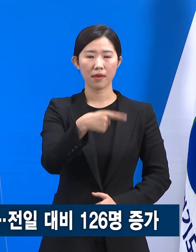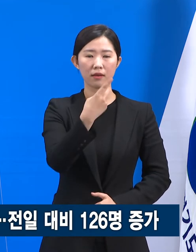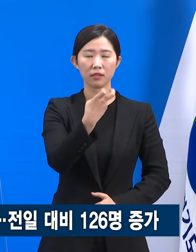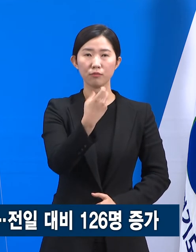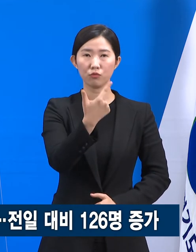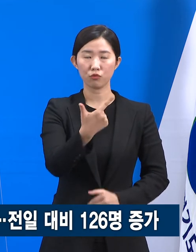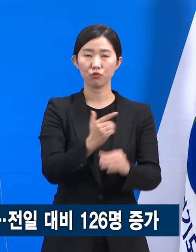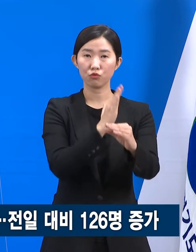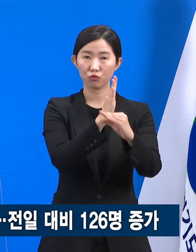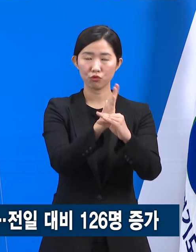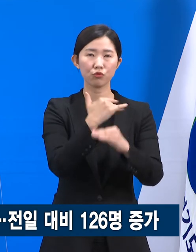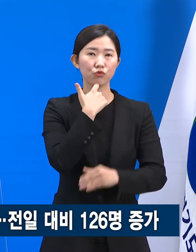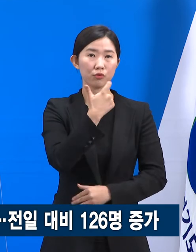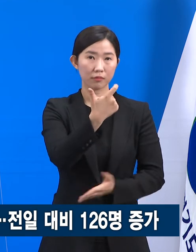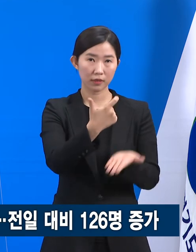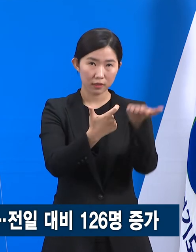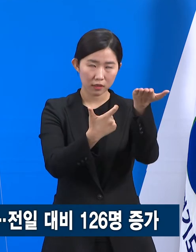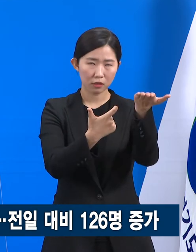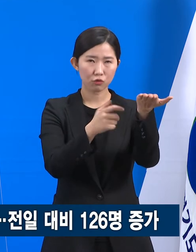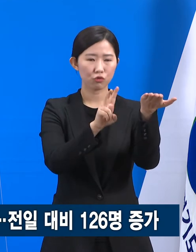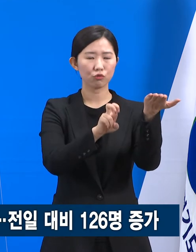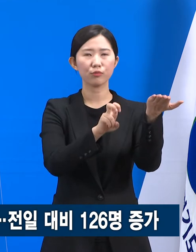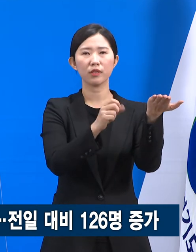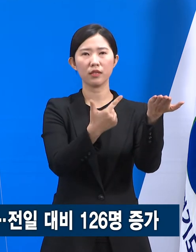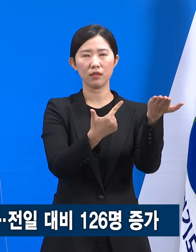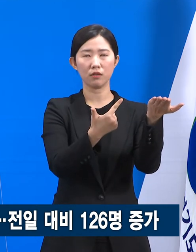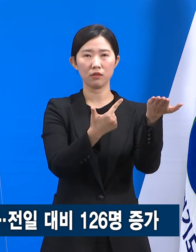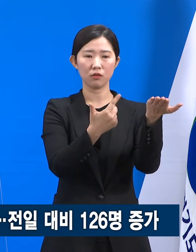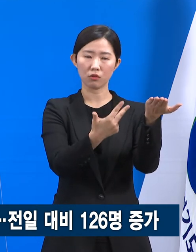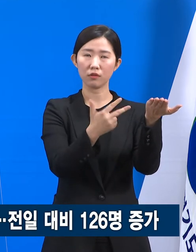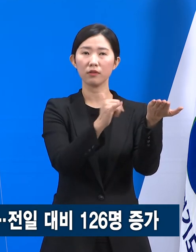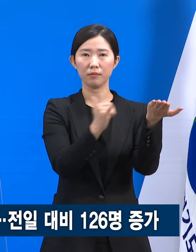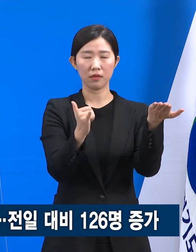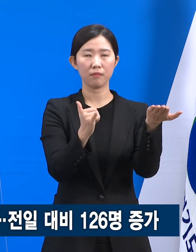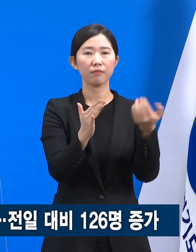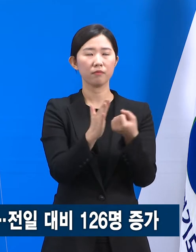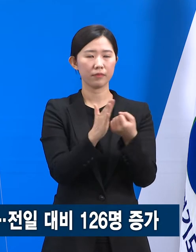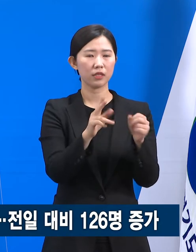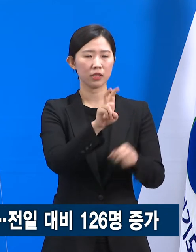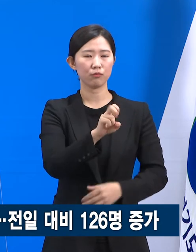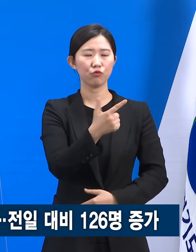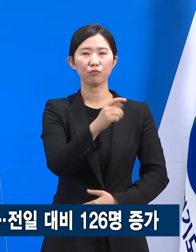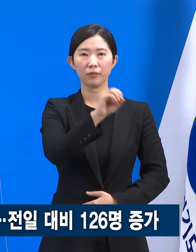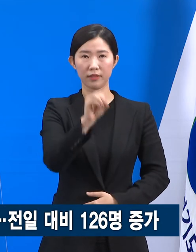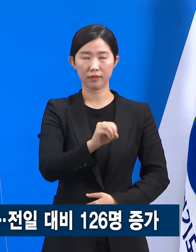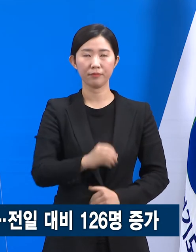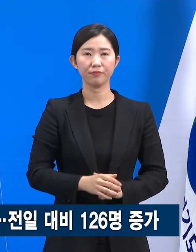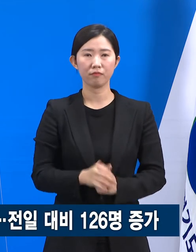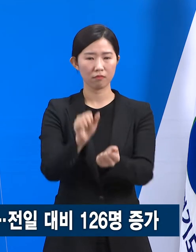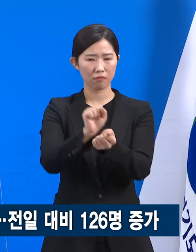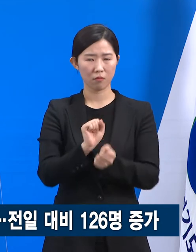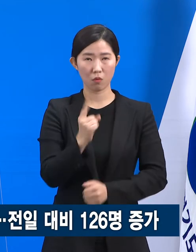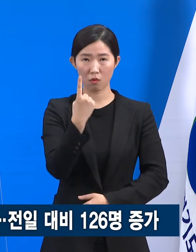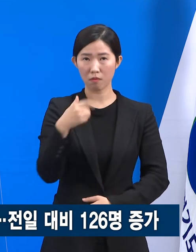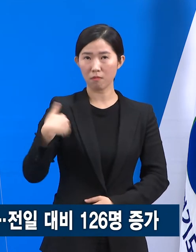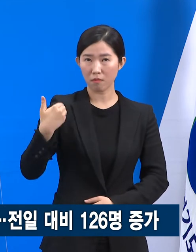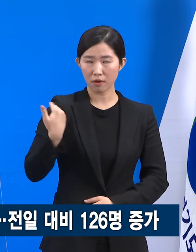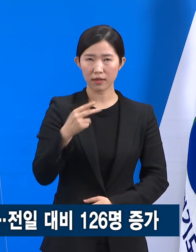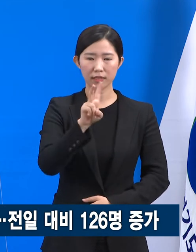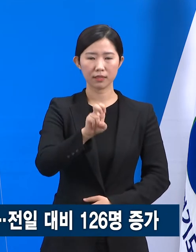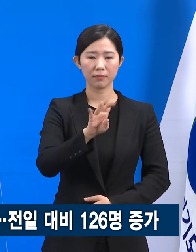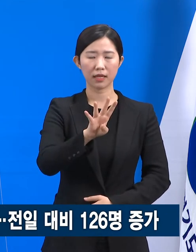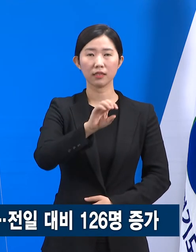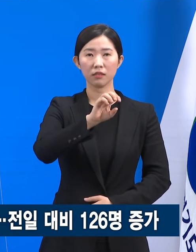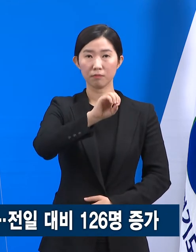27명으로 21.4%를 차지합니다. 감염 경로를 알 수 없는 확진자는 23.0